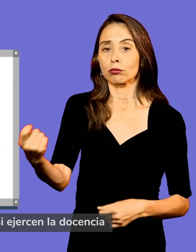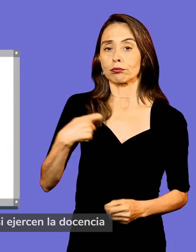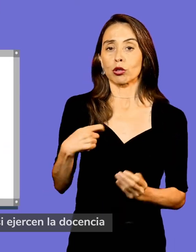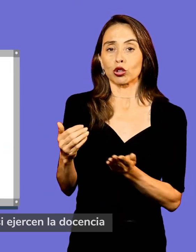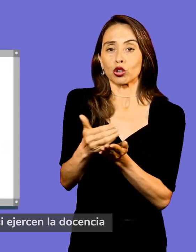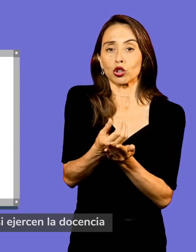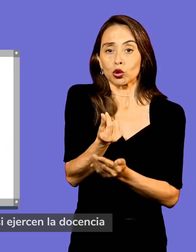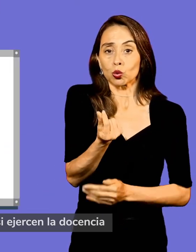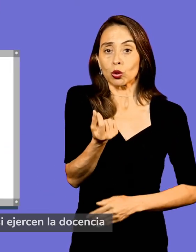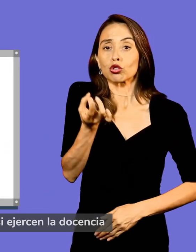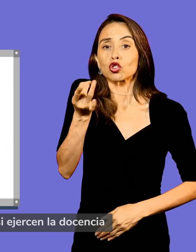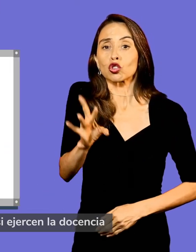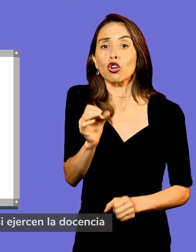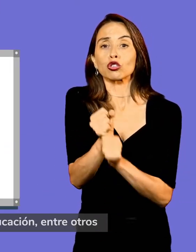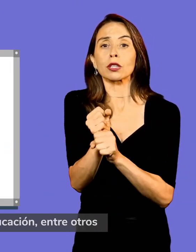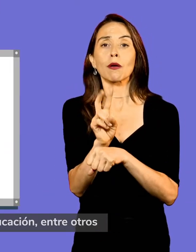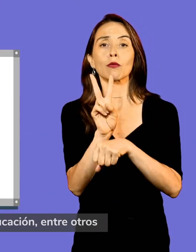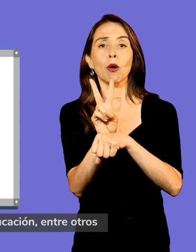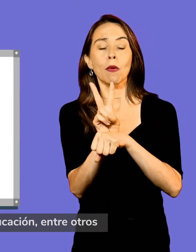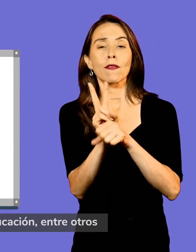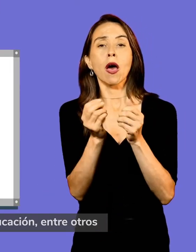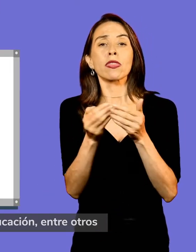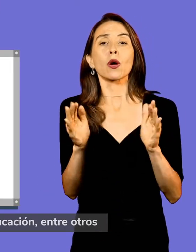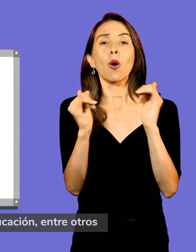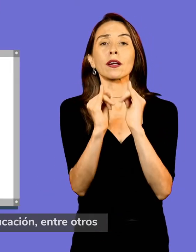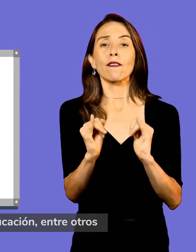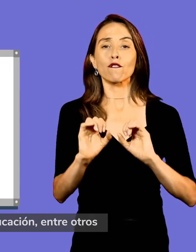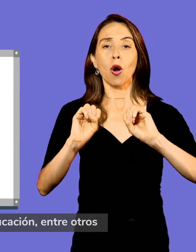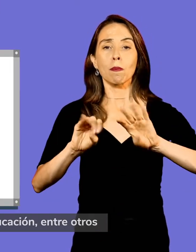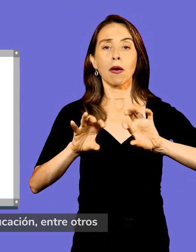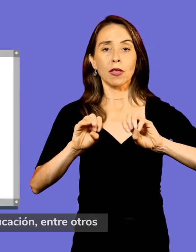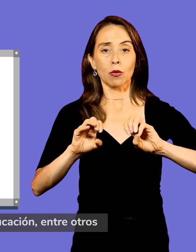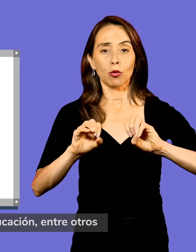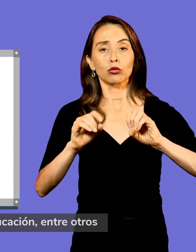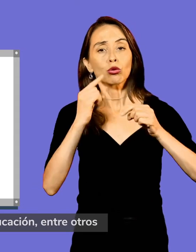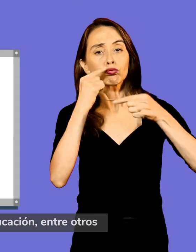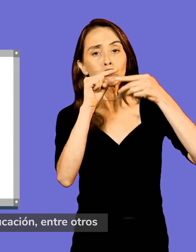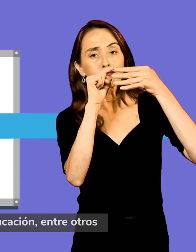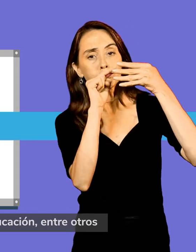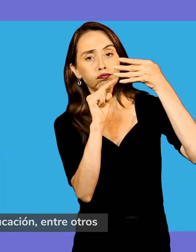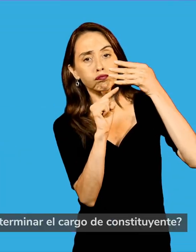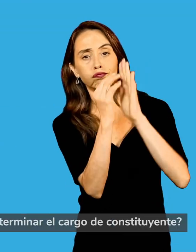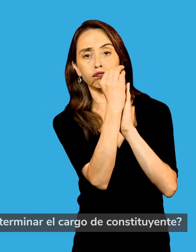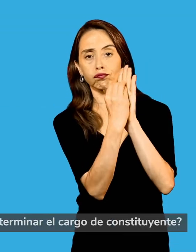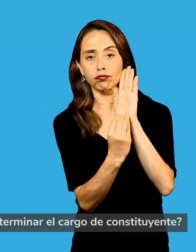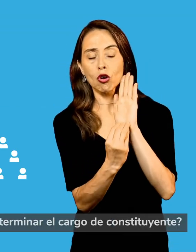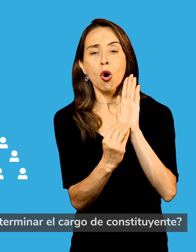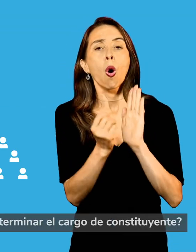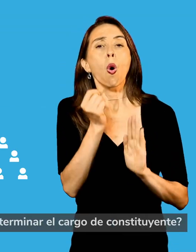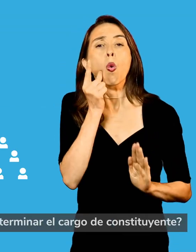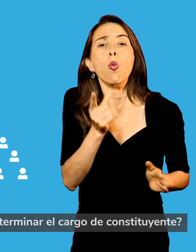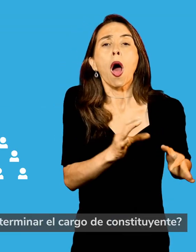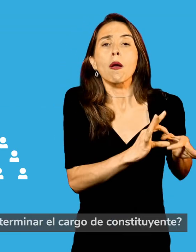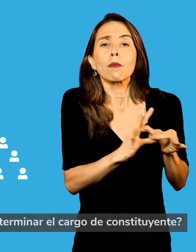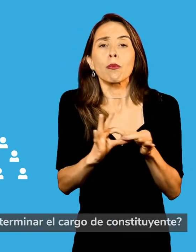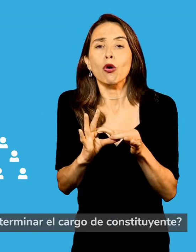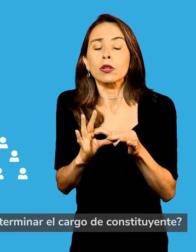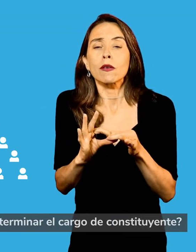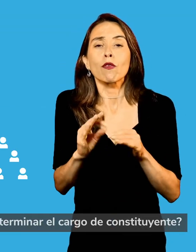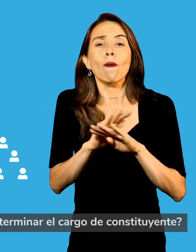solo si ejerce la docencia en cualquier modalidad de educación, entre otros ¿Cuáles son las causas por las que puede terminar el cargo